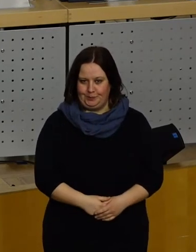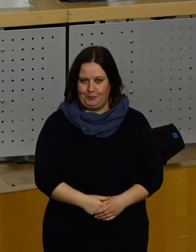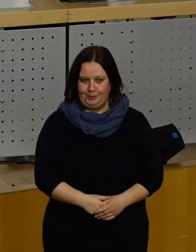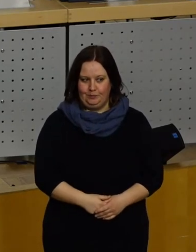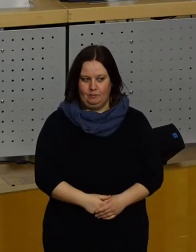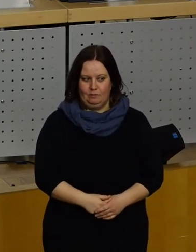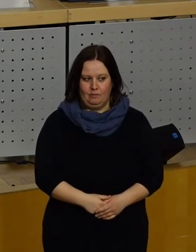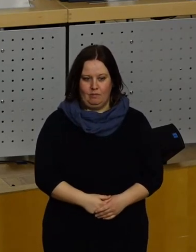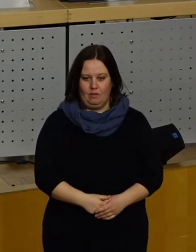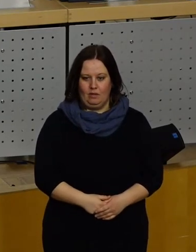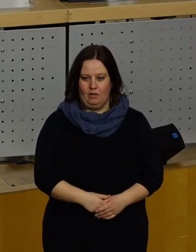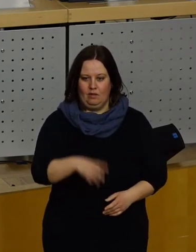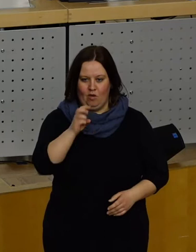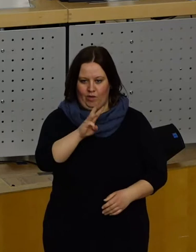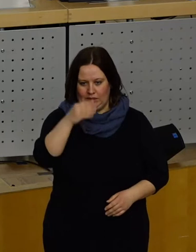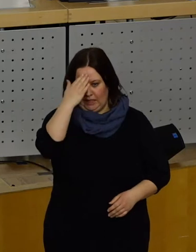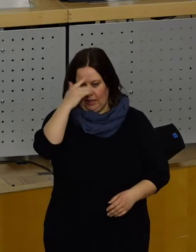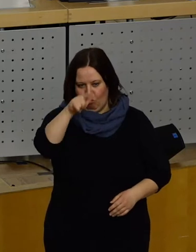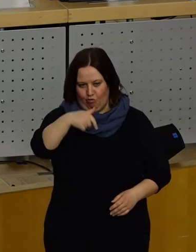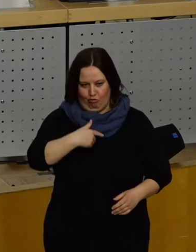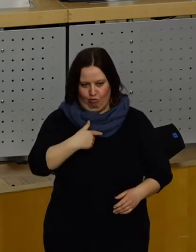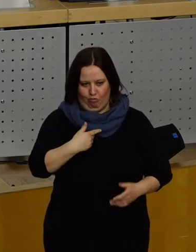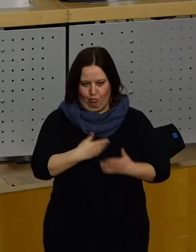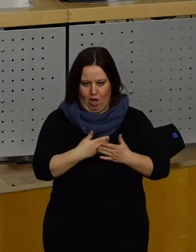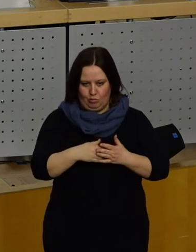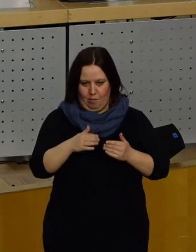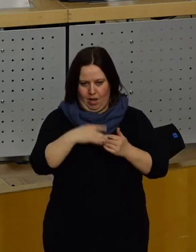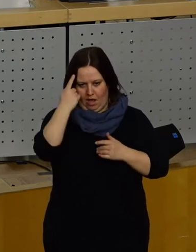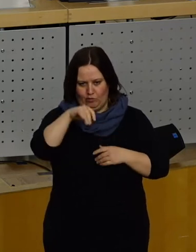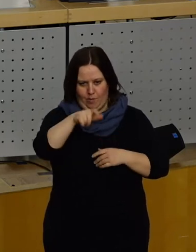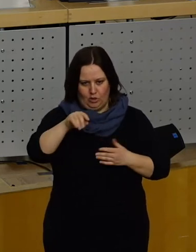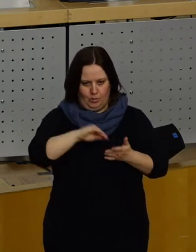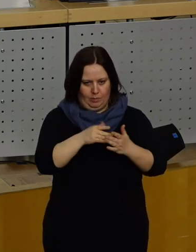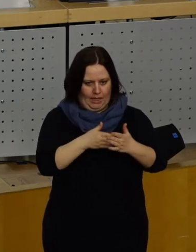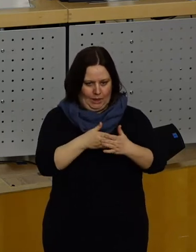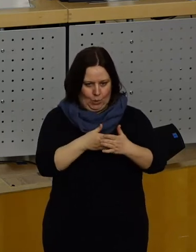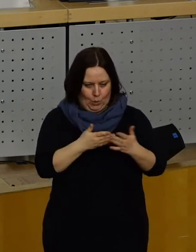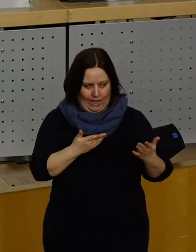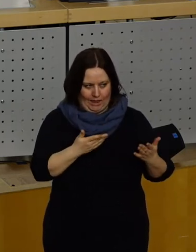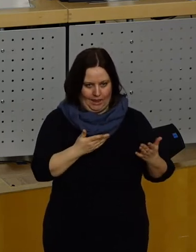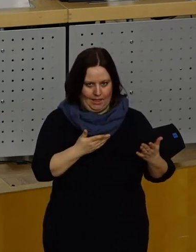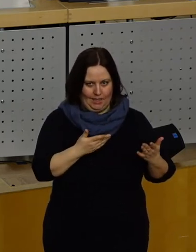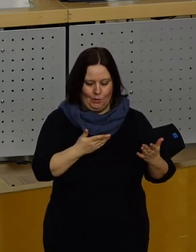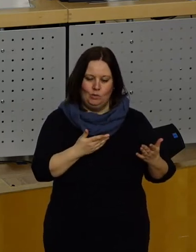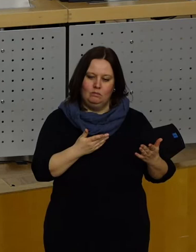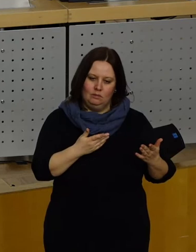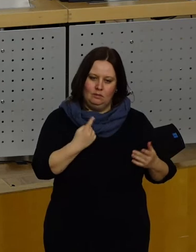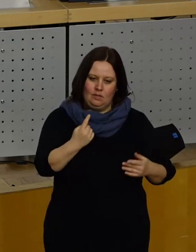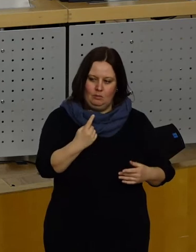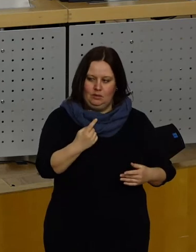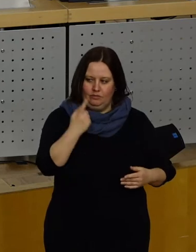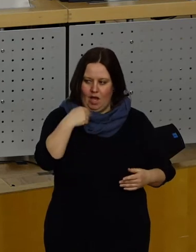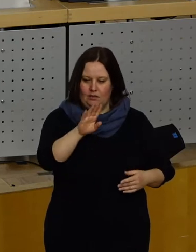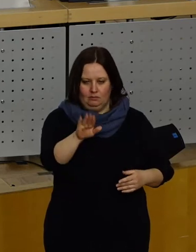Frau Wendt, ich kenne Sie als engagierte Mitstreiterin im Beirat für Menschen mit Behinderung. Und weil sie sich dort sehr